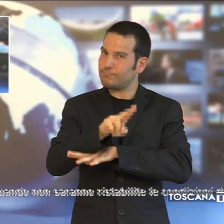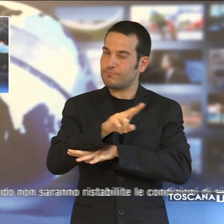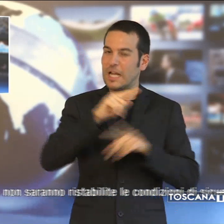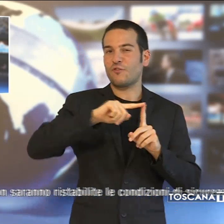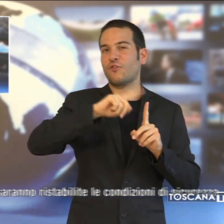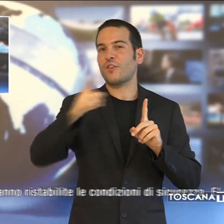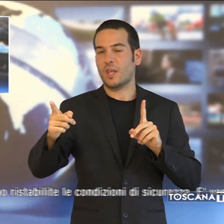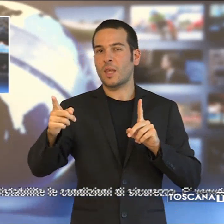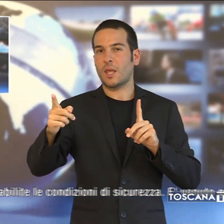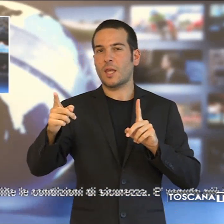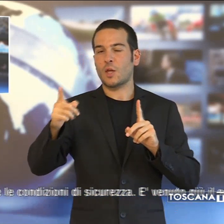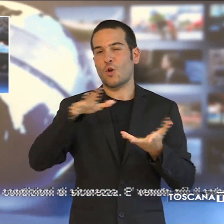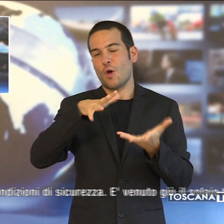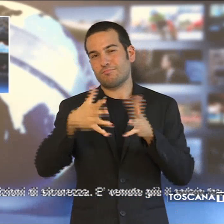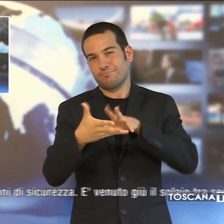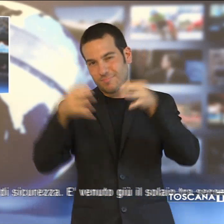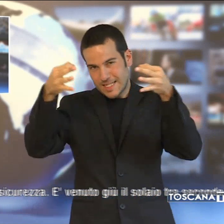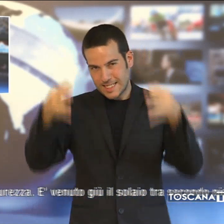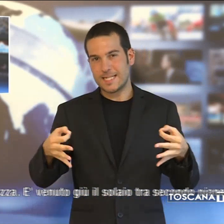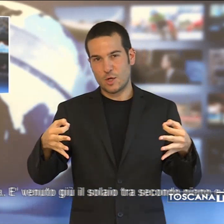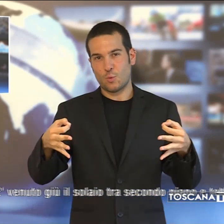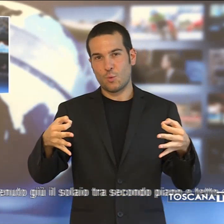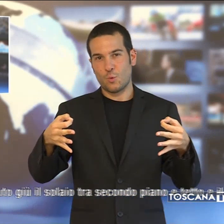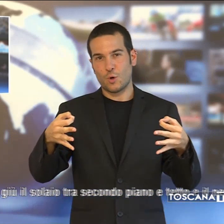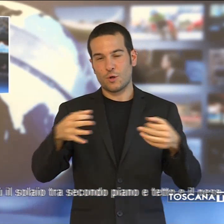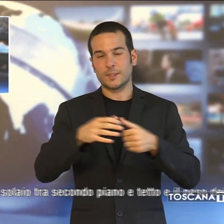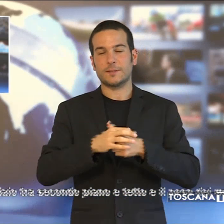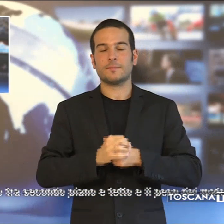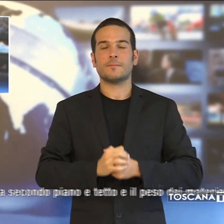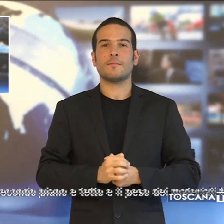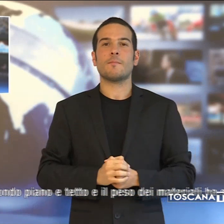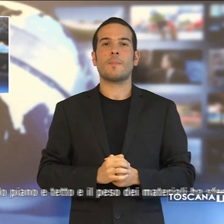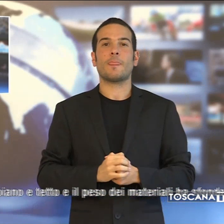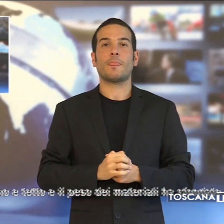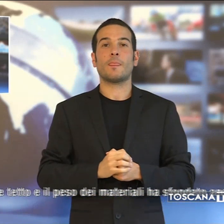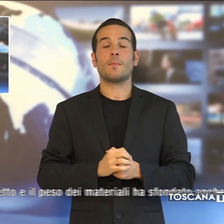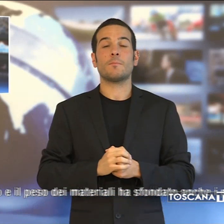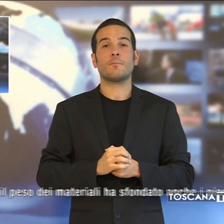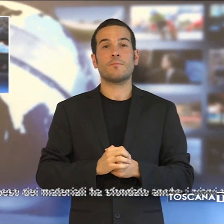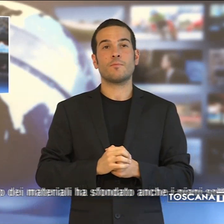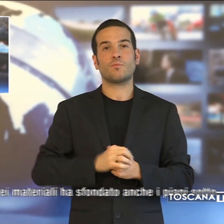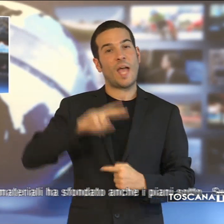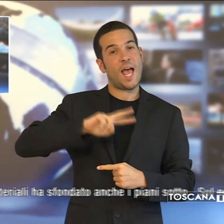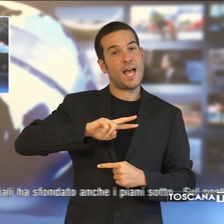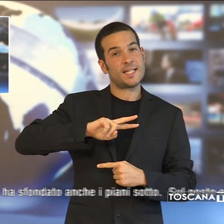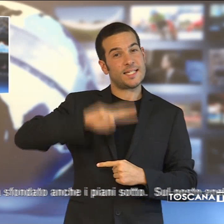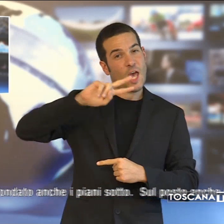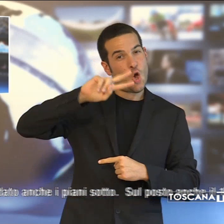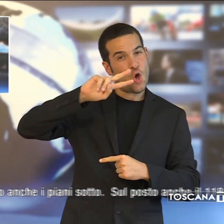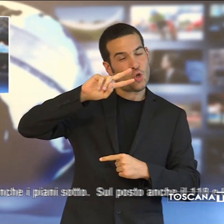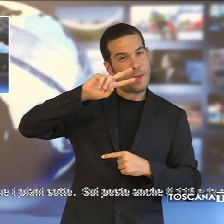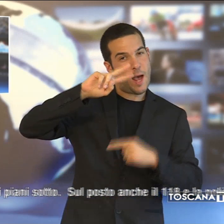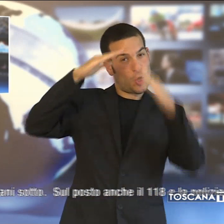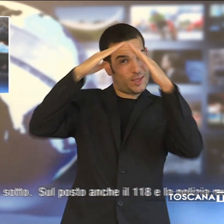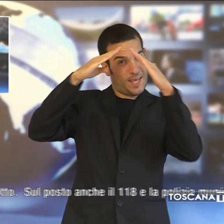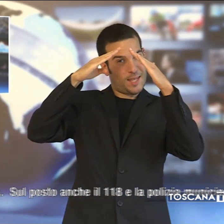non saranno ristabilite le condizioni di sicurezza. È venuto giù il solaio tra secondo piano e tetto e